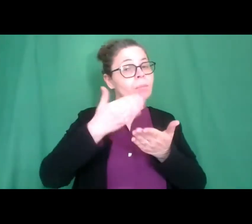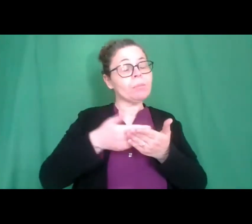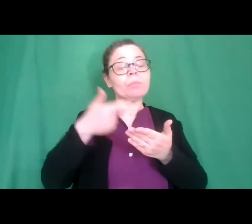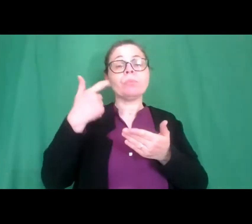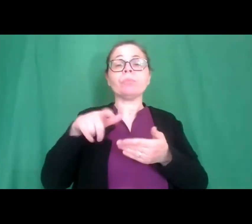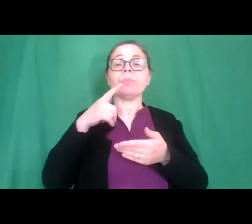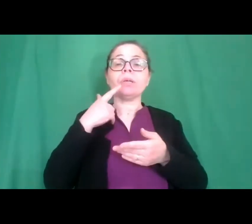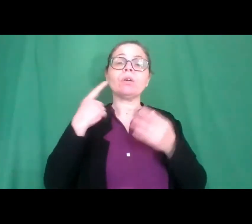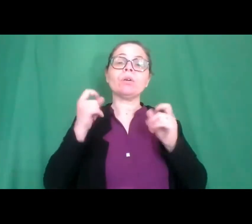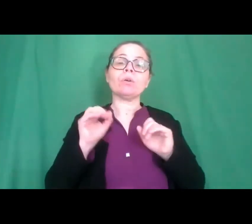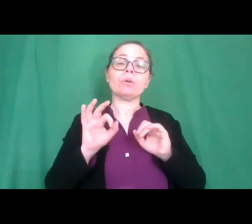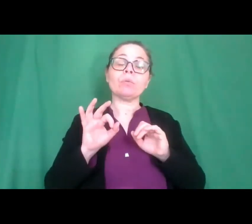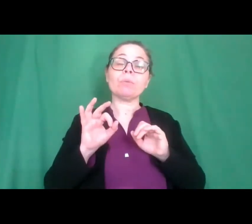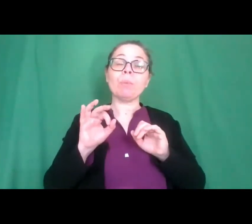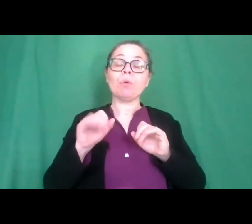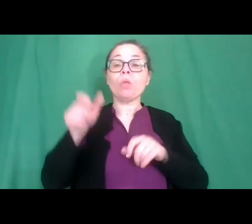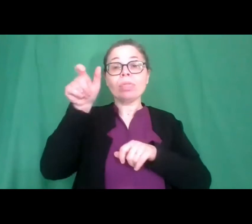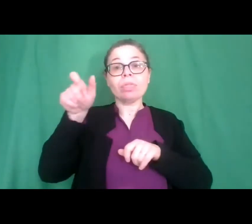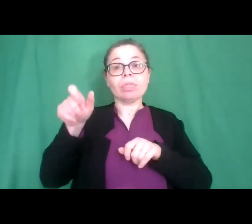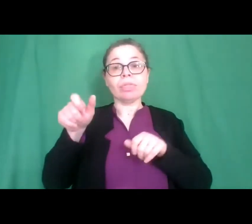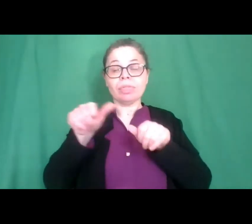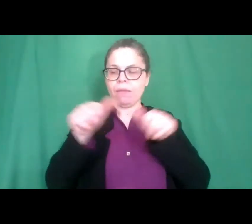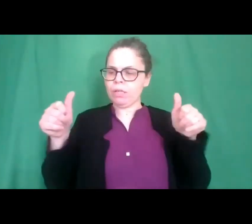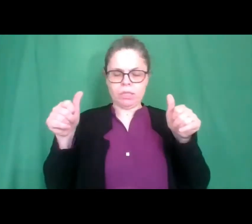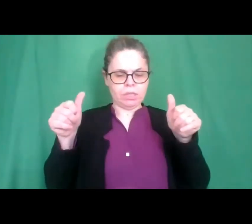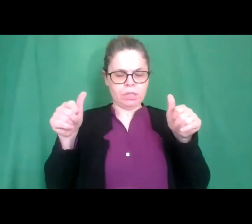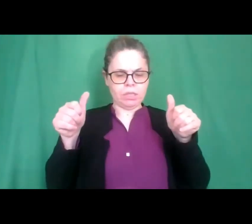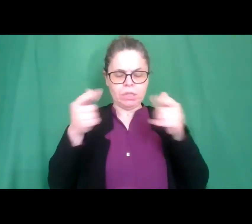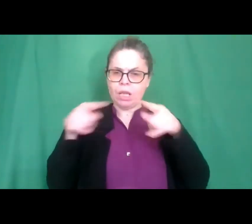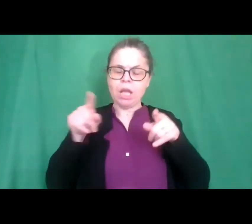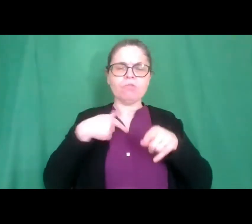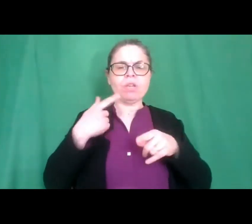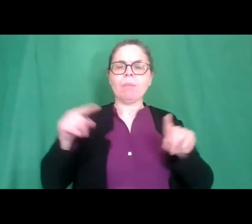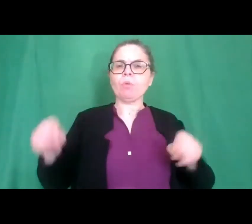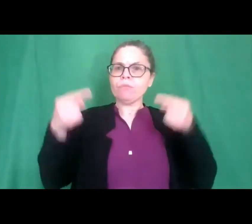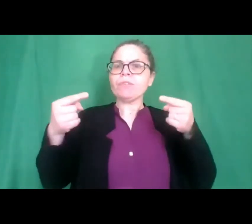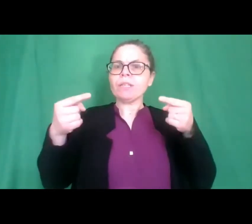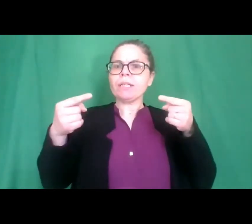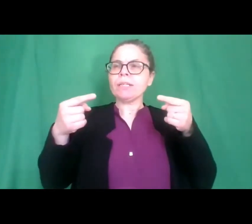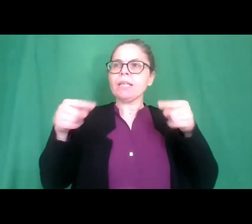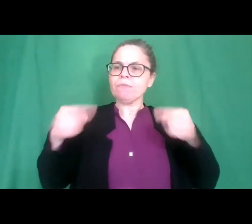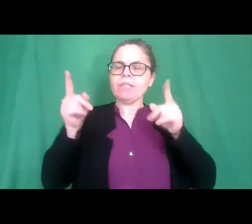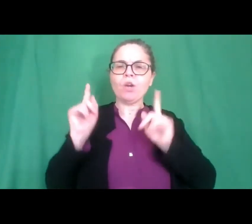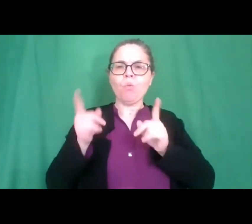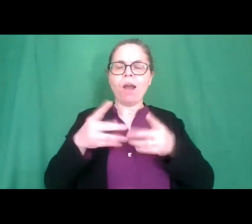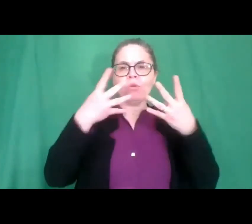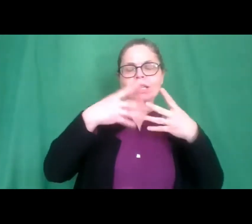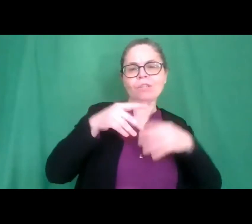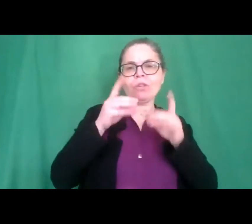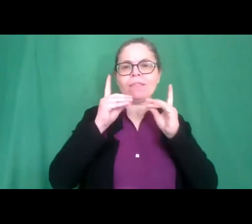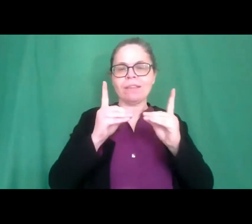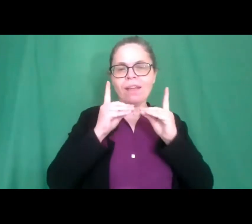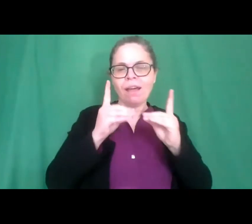sfide la diversi che la diversità pone alla dimensione organizzativa e didattica. Partire dall'arte